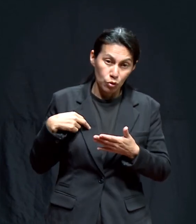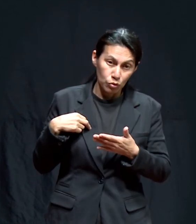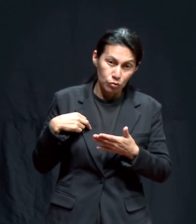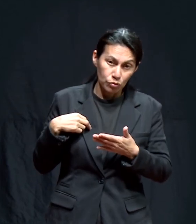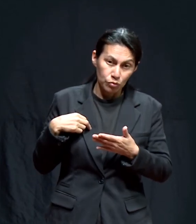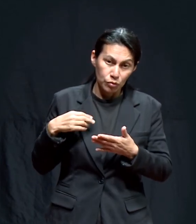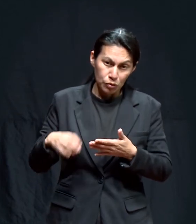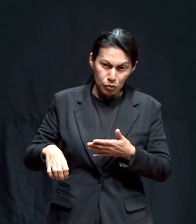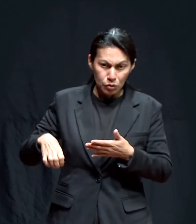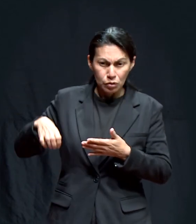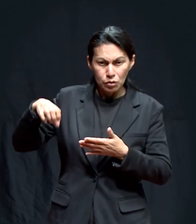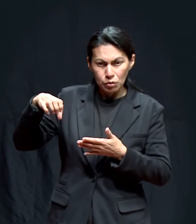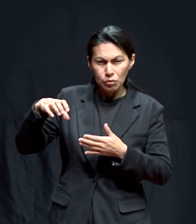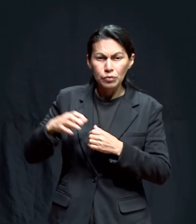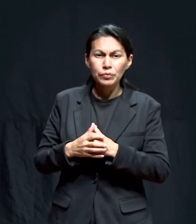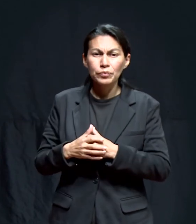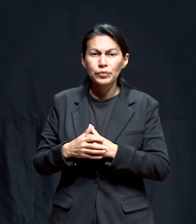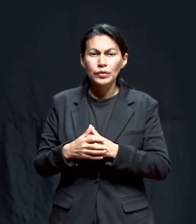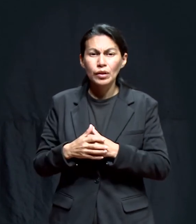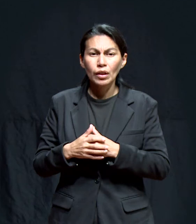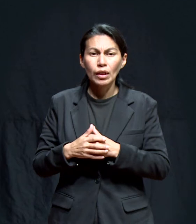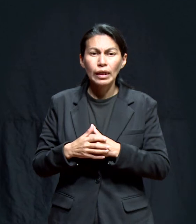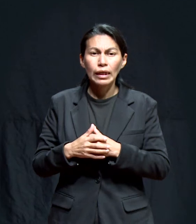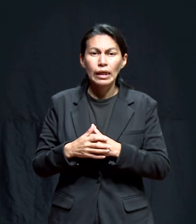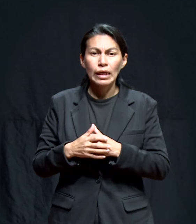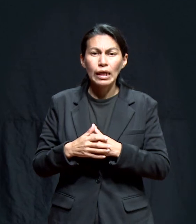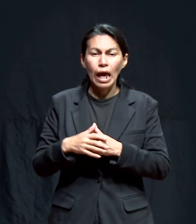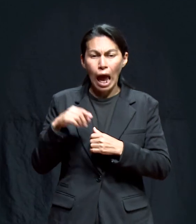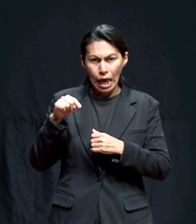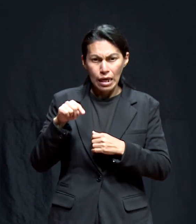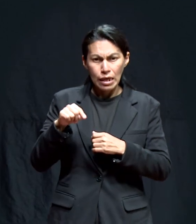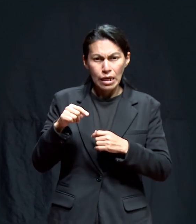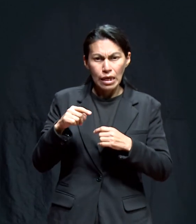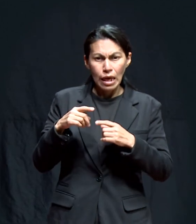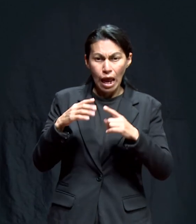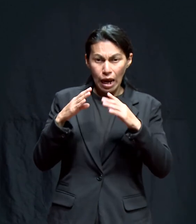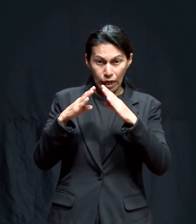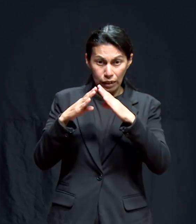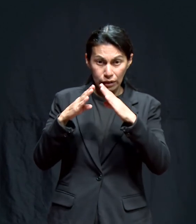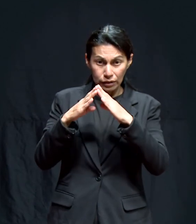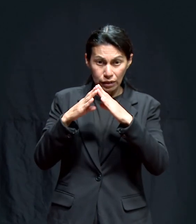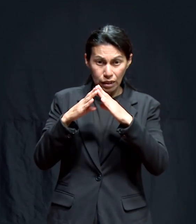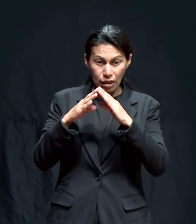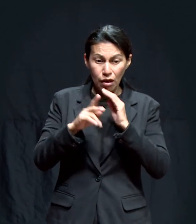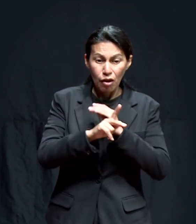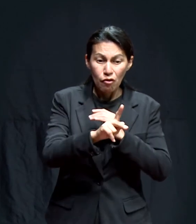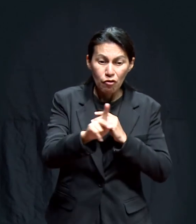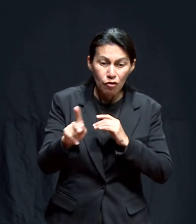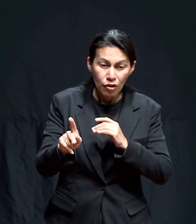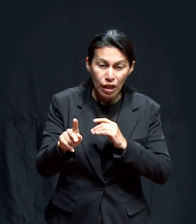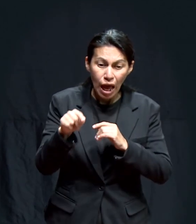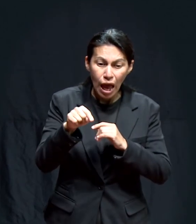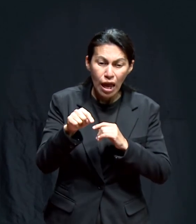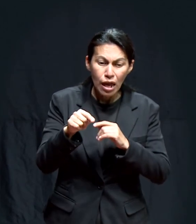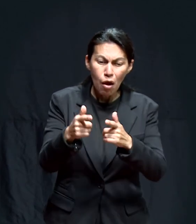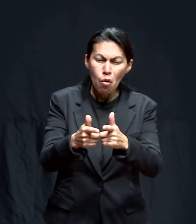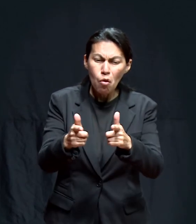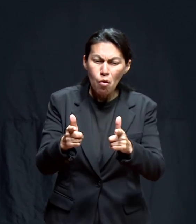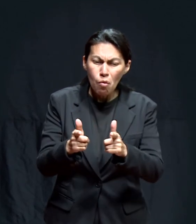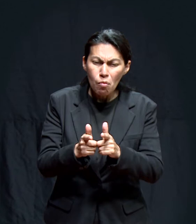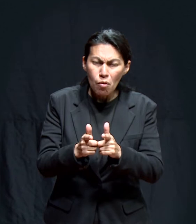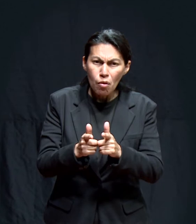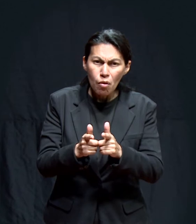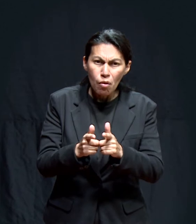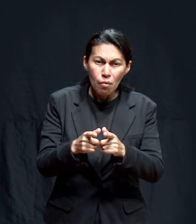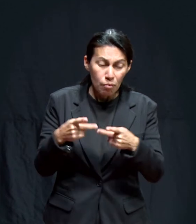pues, ya cuando nosotros estábamos, llegó a tener la iglesita ahí en el patio de nuestra casa. Se hizo